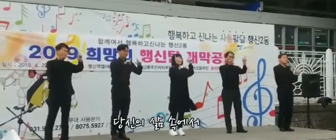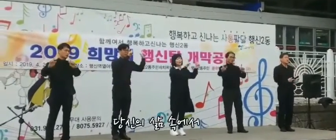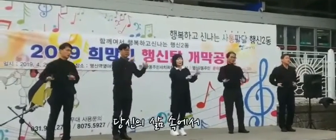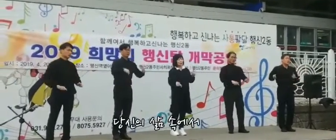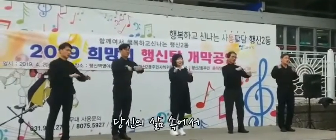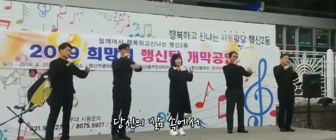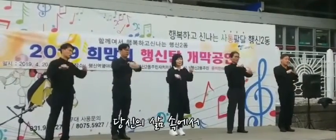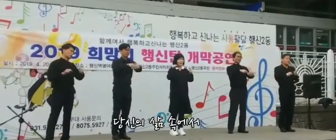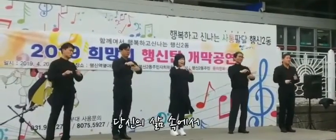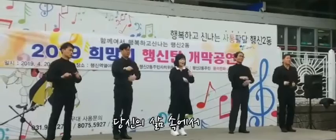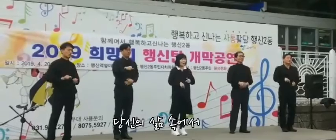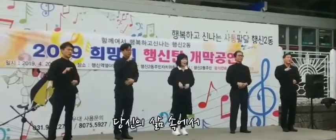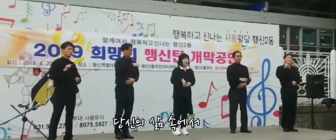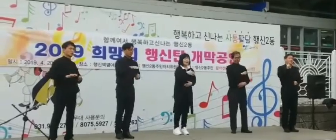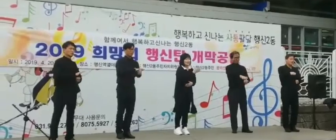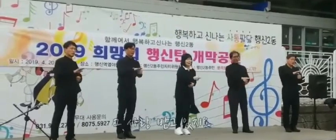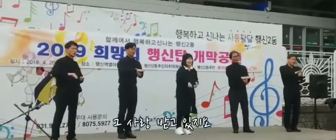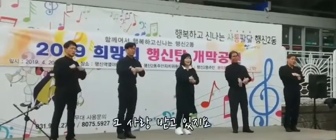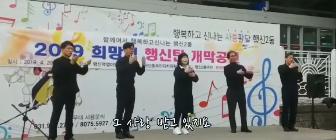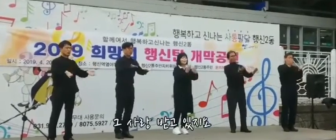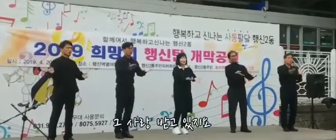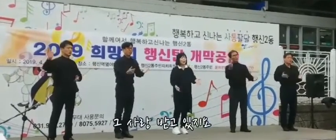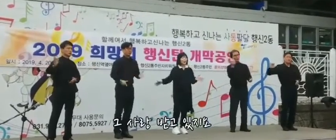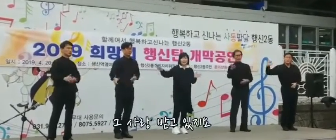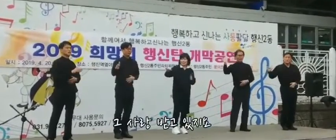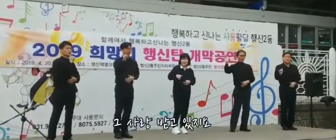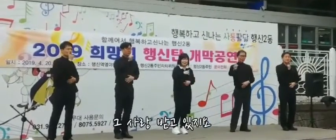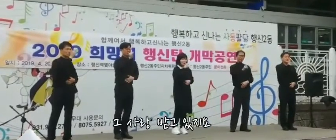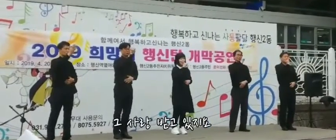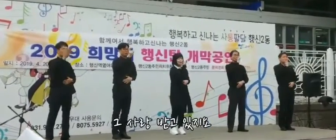속에서 그 사람 받고 있지요